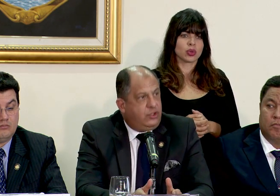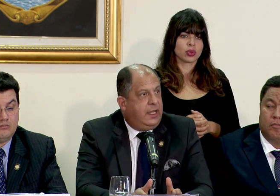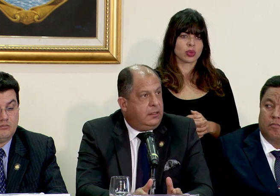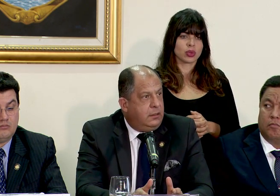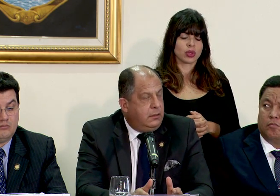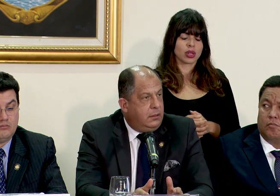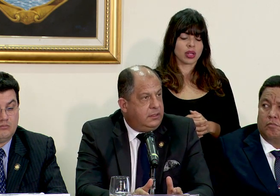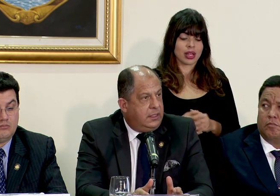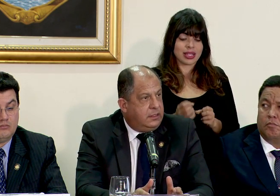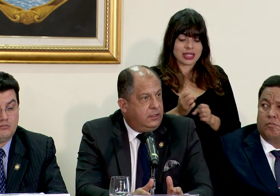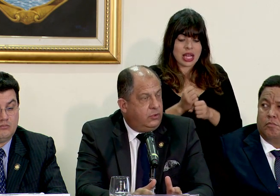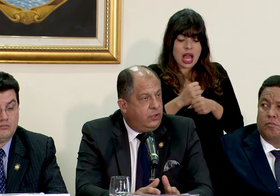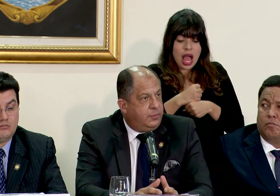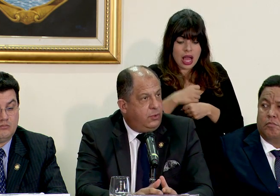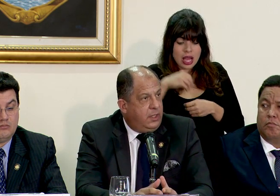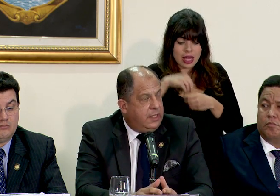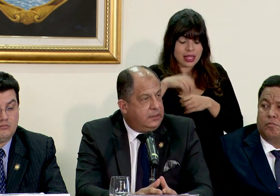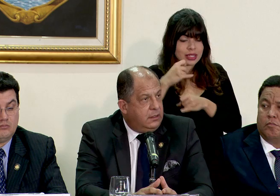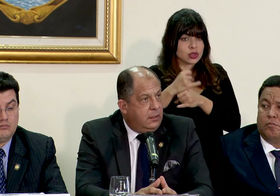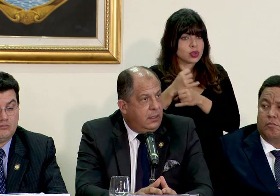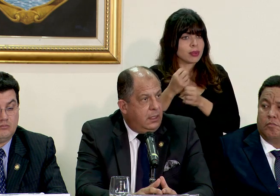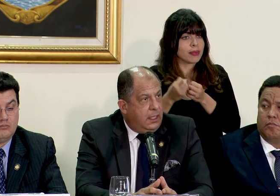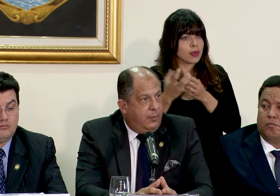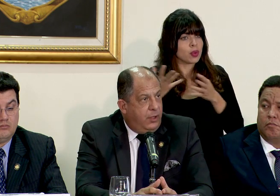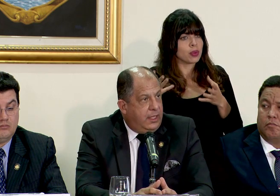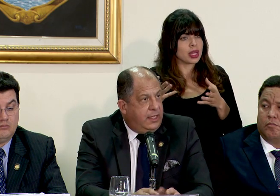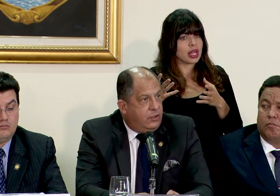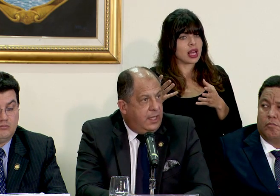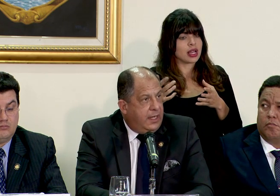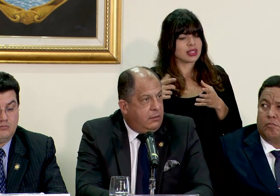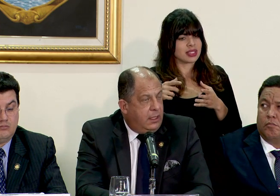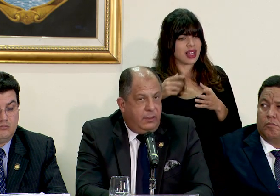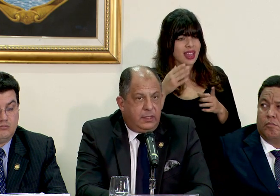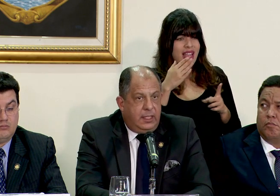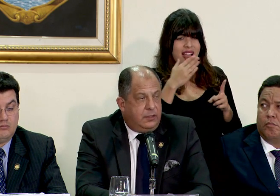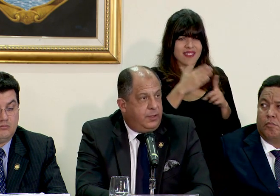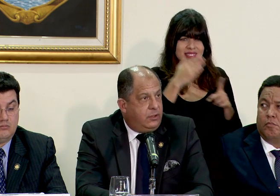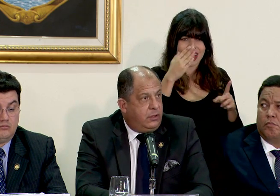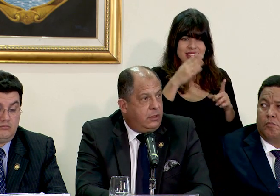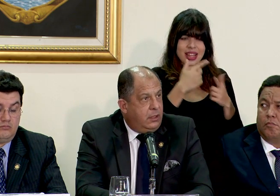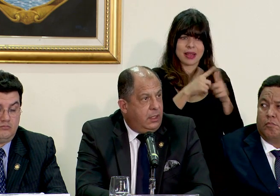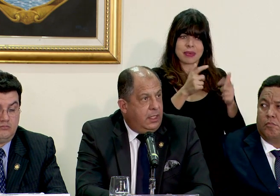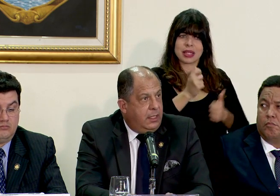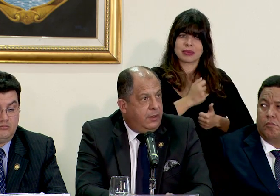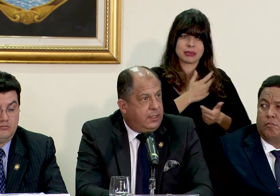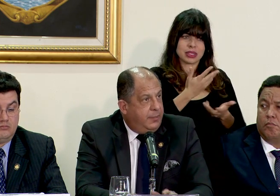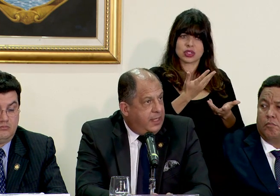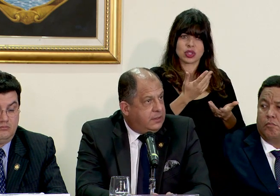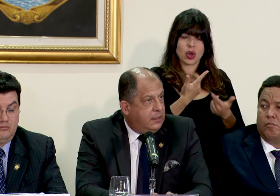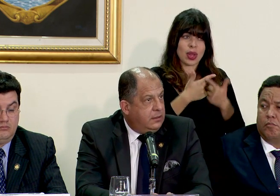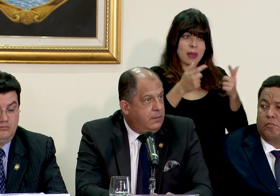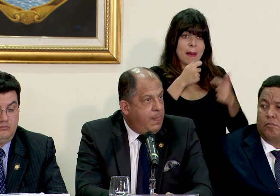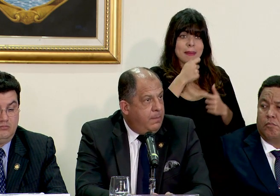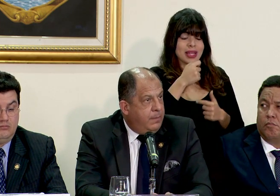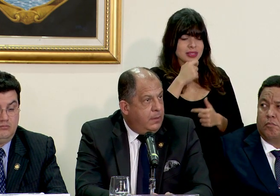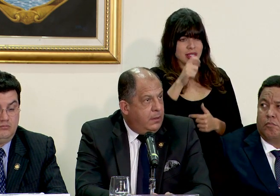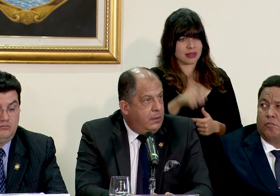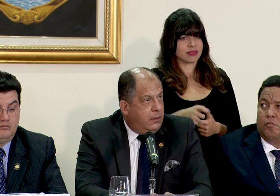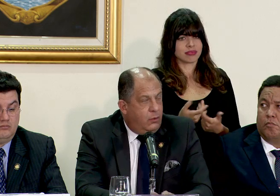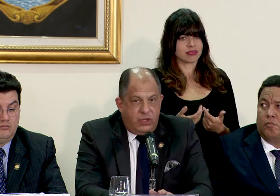produzca desde las instituciones públicas que puedan lesionar la libertad de expresión y la libertad de prensa